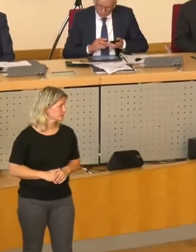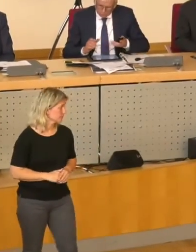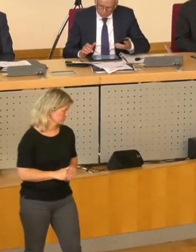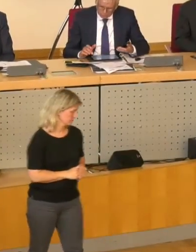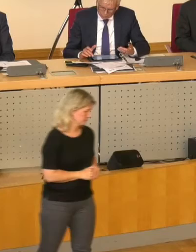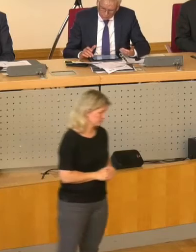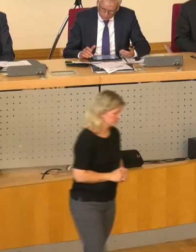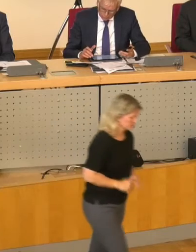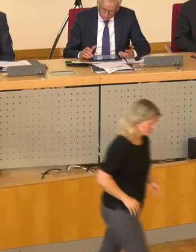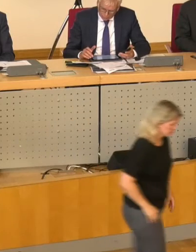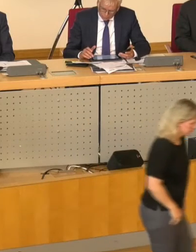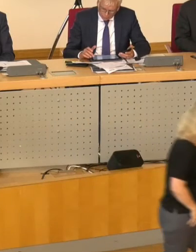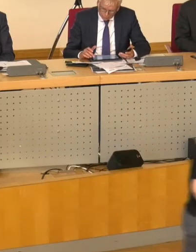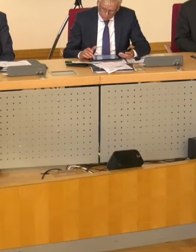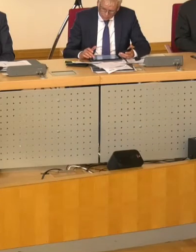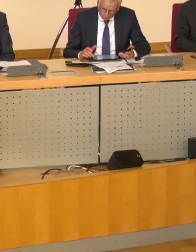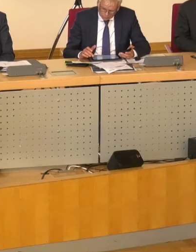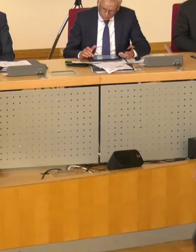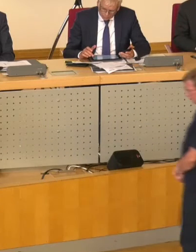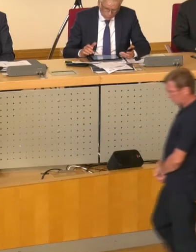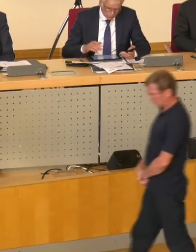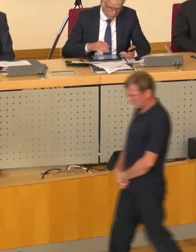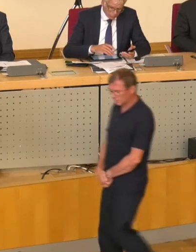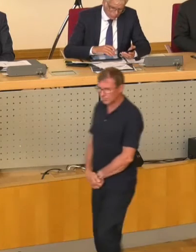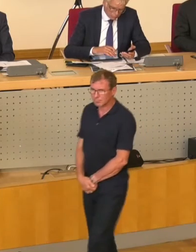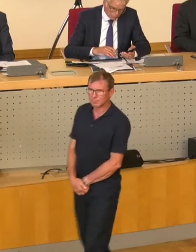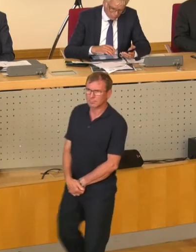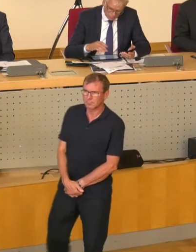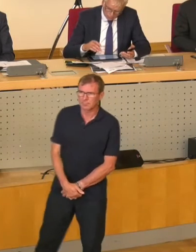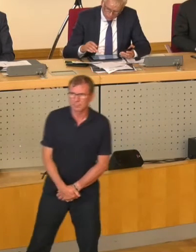Zum Abschluss der Fraktionsrunde für die CDU-Fraktion, Herr Dr. Reuter.